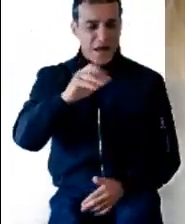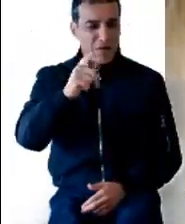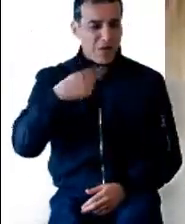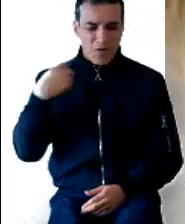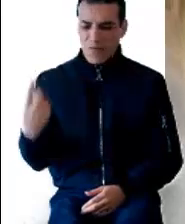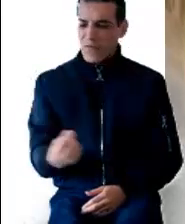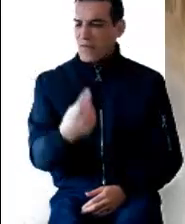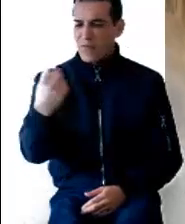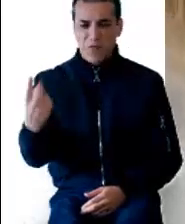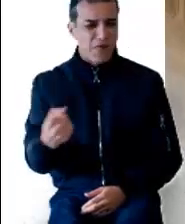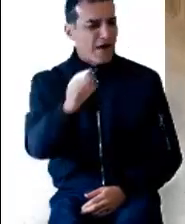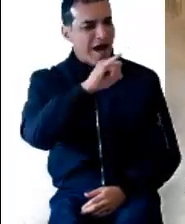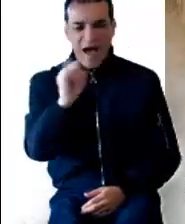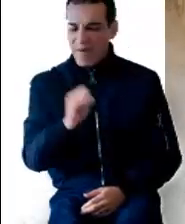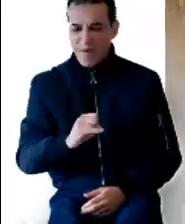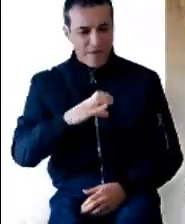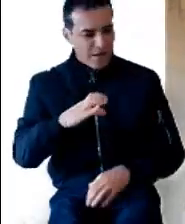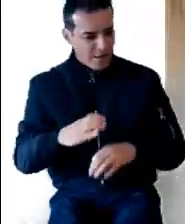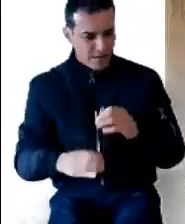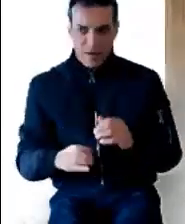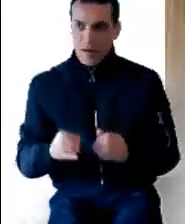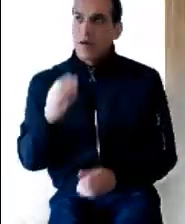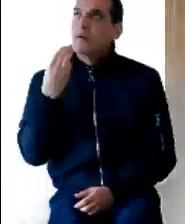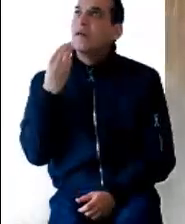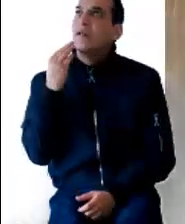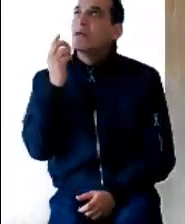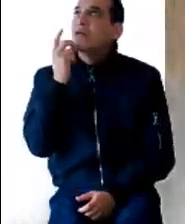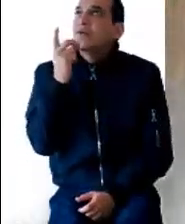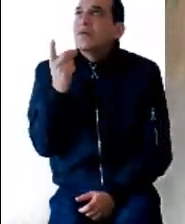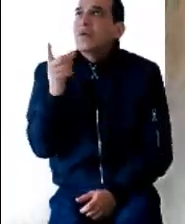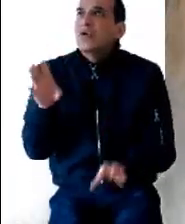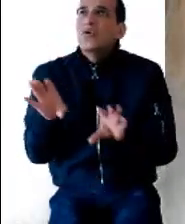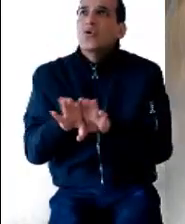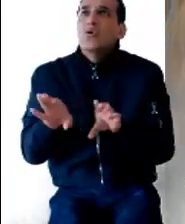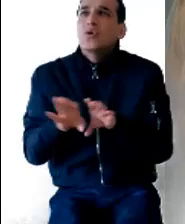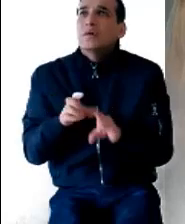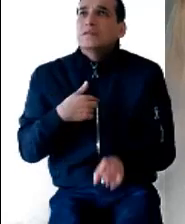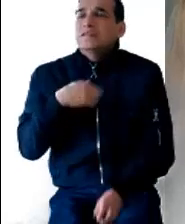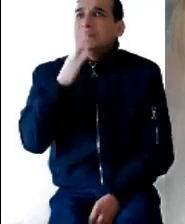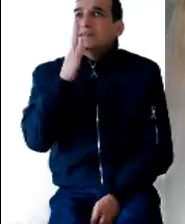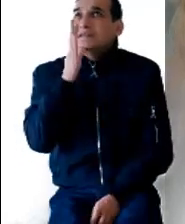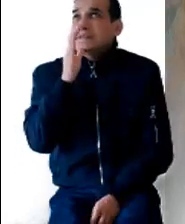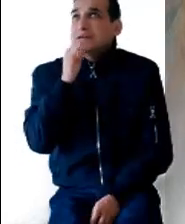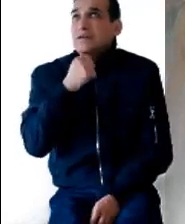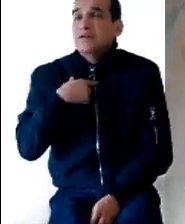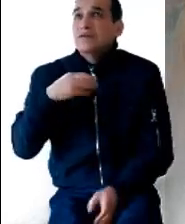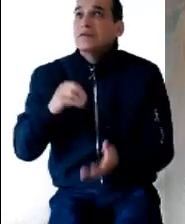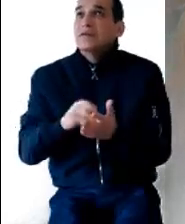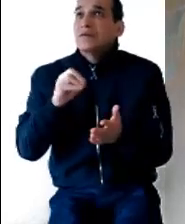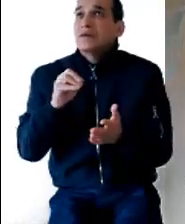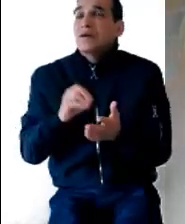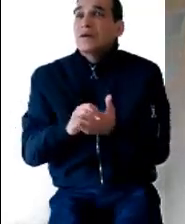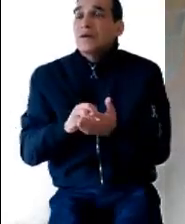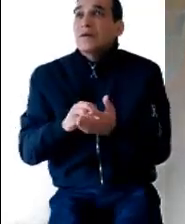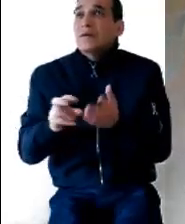siglos y su reinado no tendrá fin. María dijo entonces al ángel, ¿Cómo podrá ser esto, puesto que yo